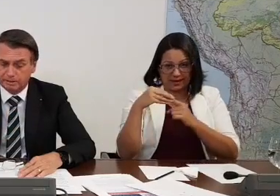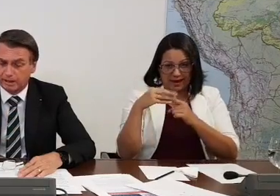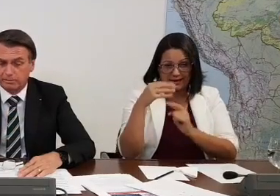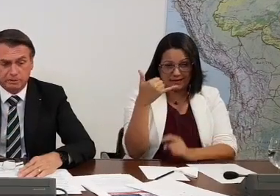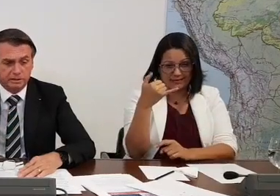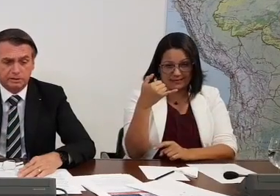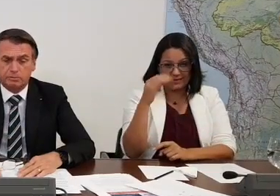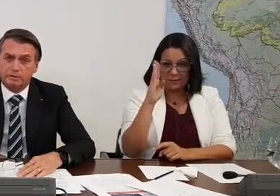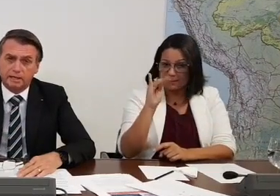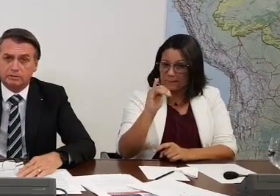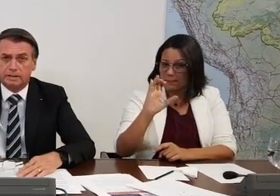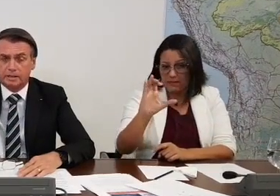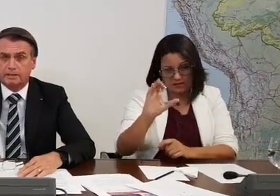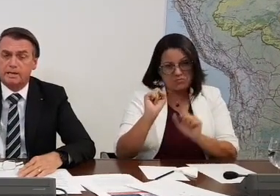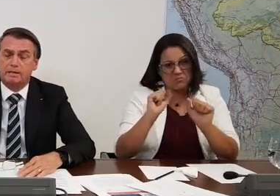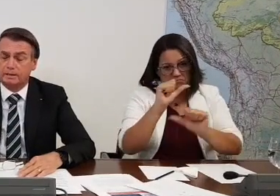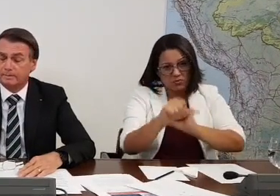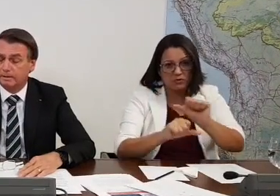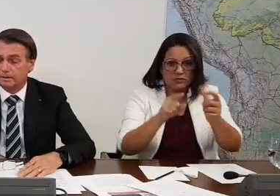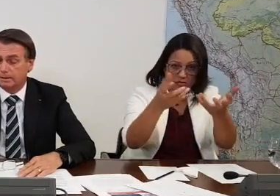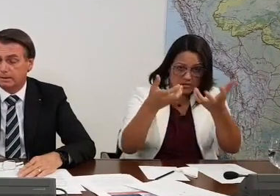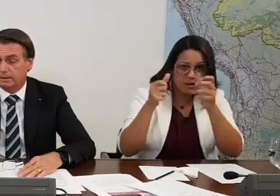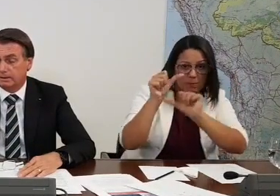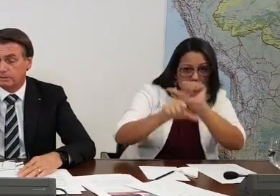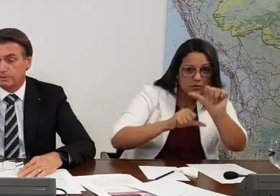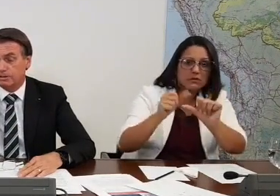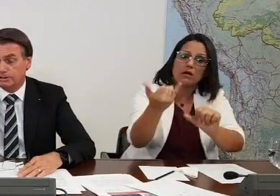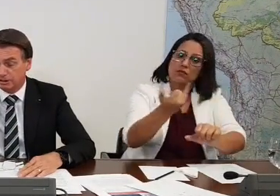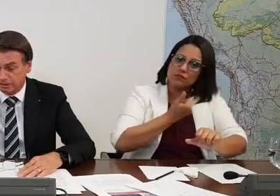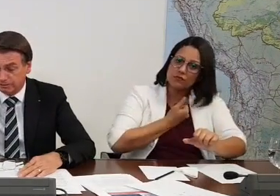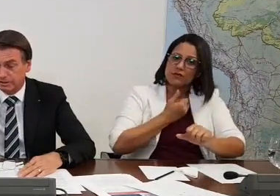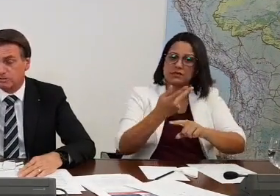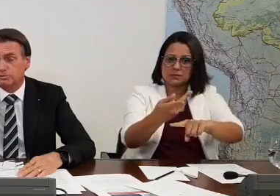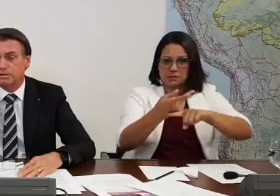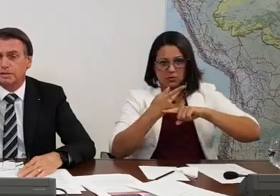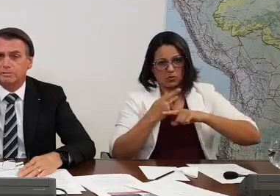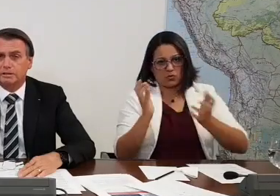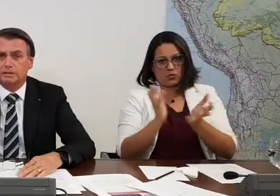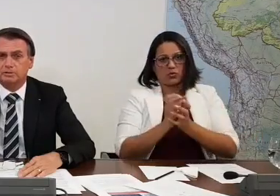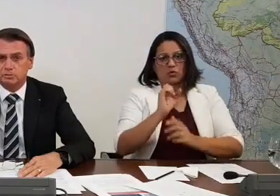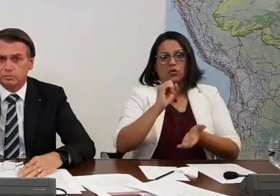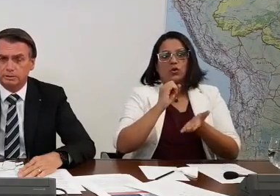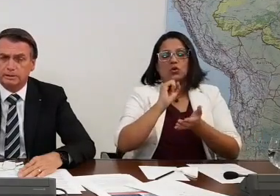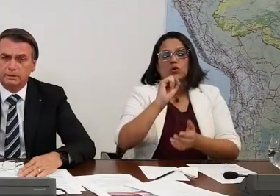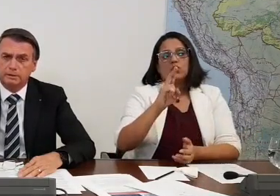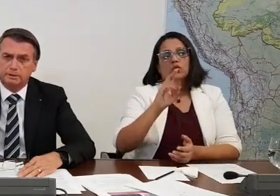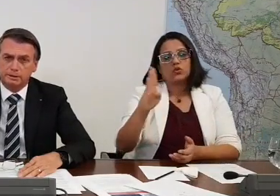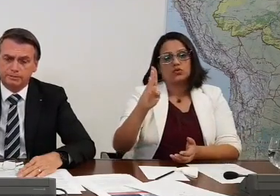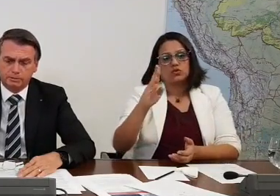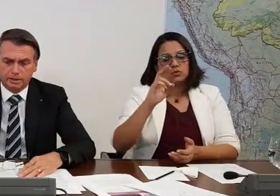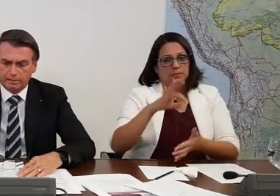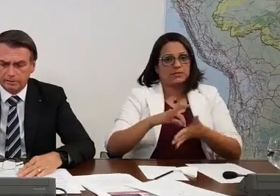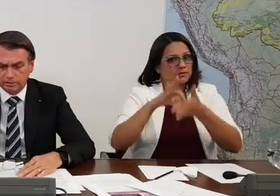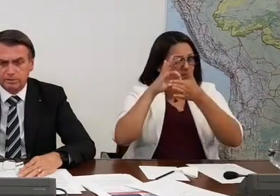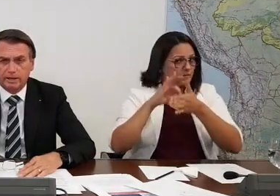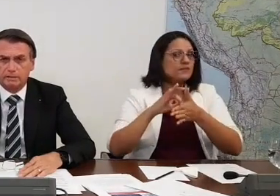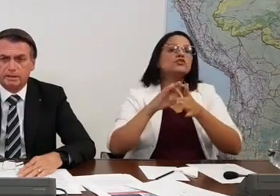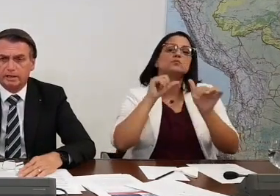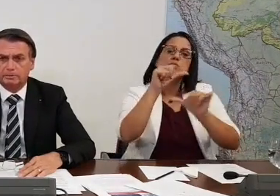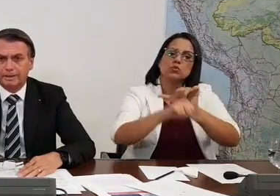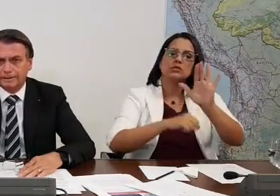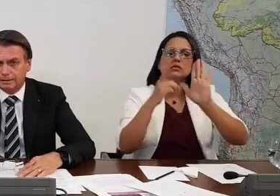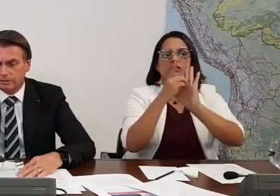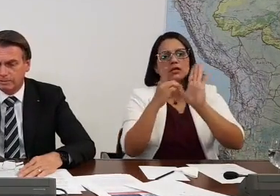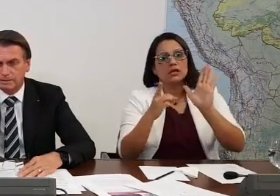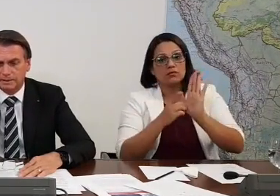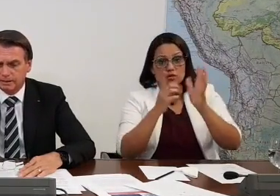ser modificado. A gente entra em contato com a Secretaria da... com a subchefia da subjurídica aqui, estuda. E, se for o caso, gente altera o